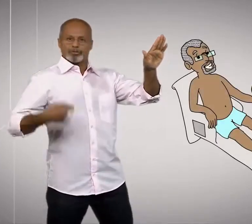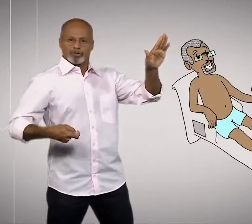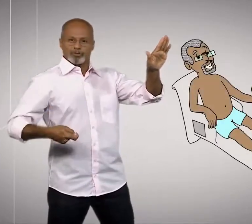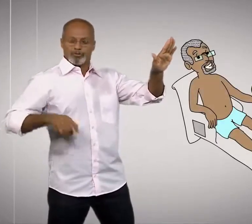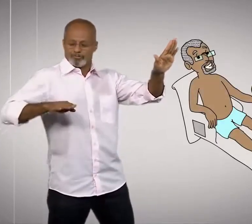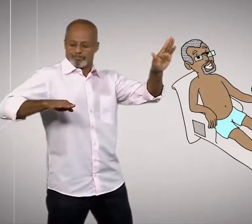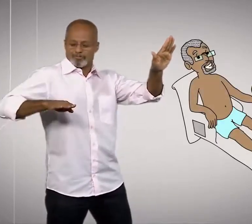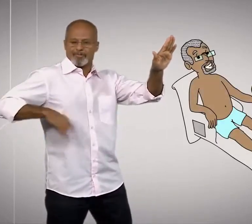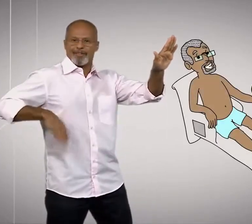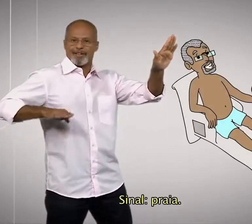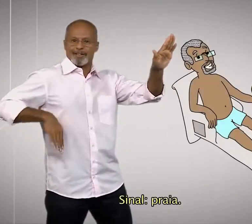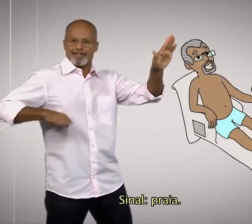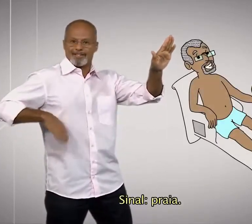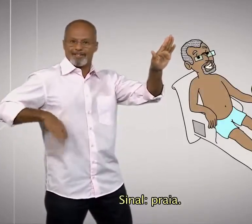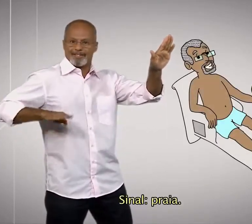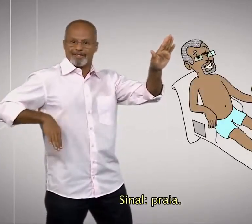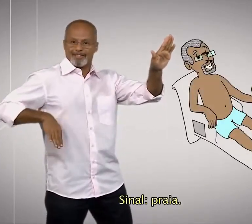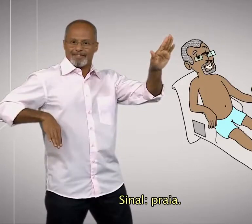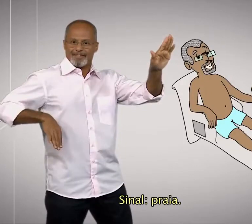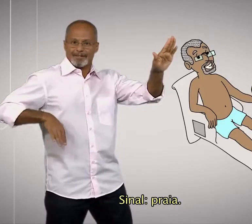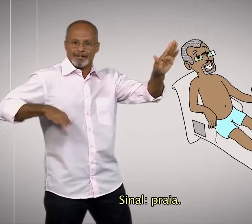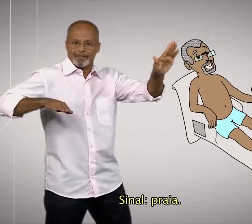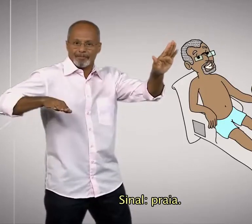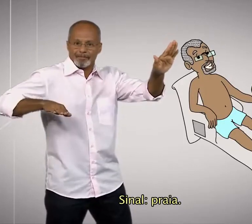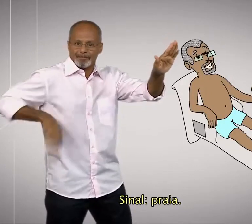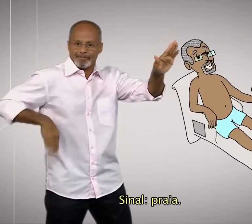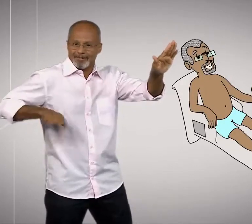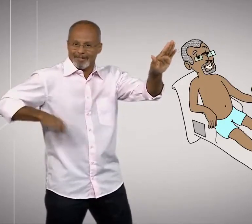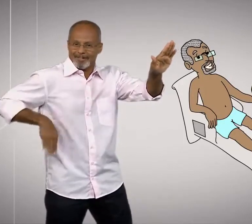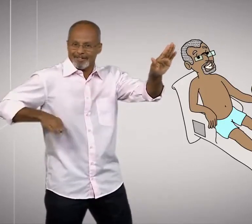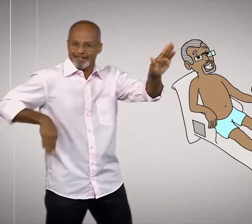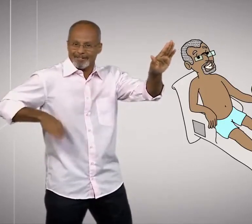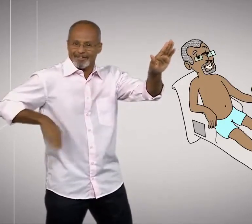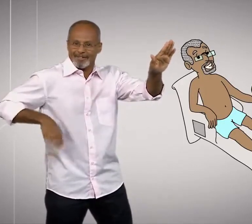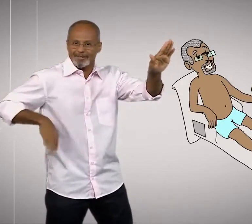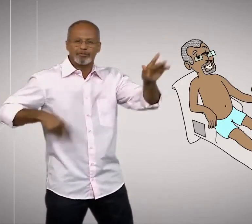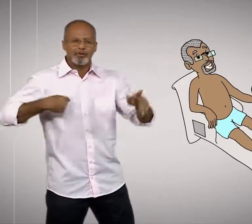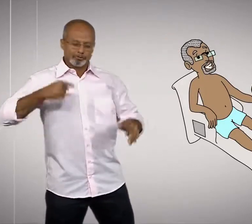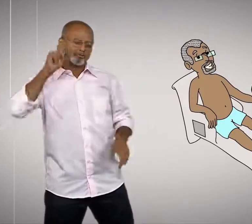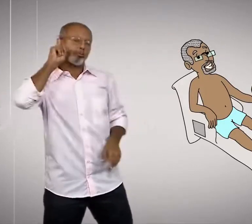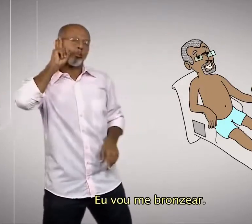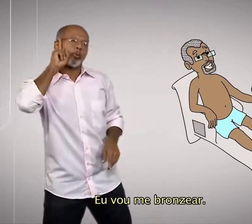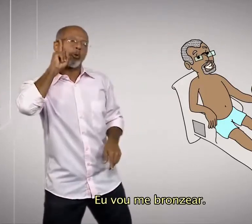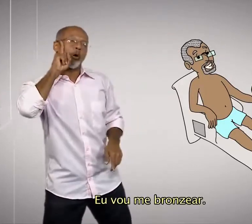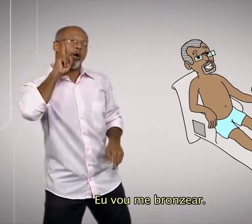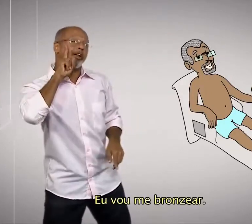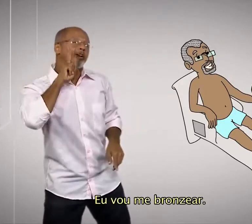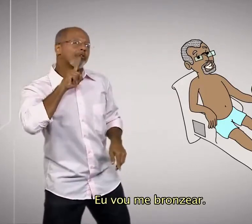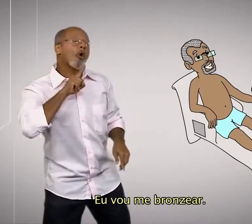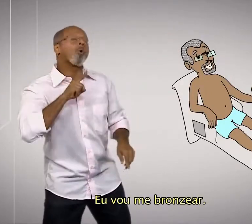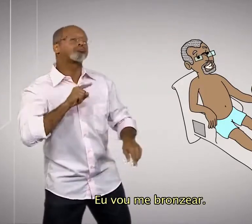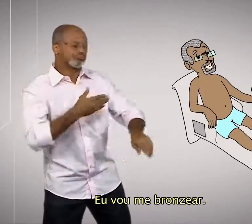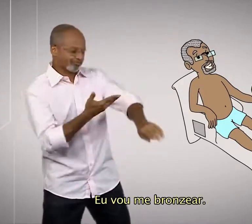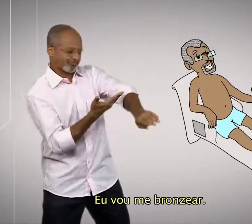Sinal, praia. Sinal, Eu vou me brunzear.